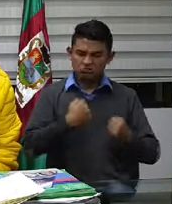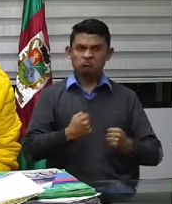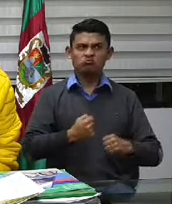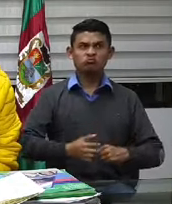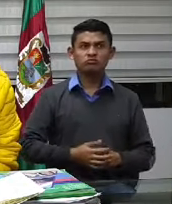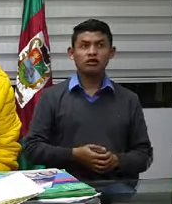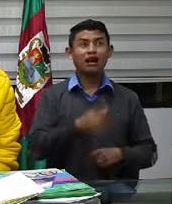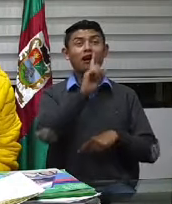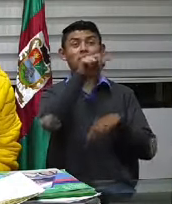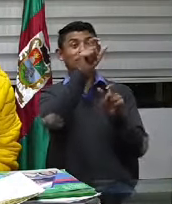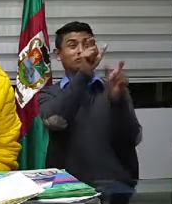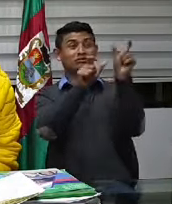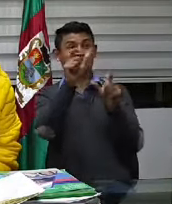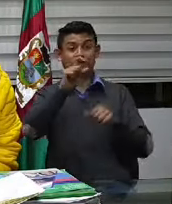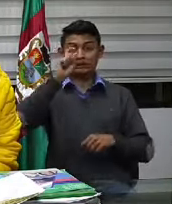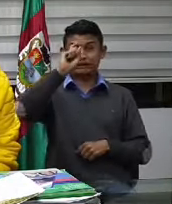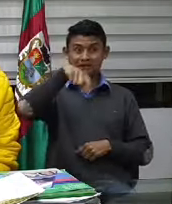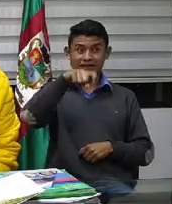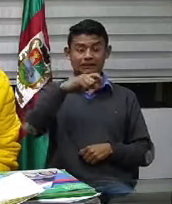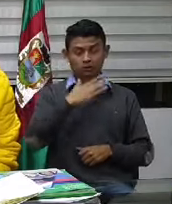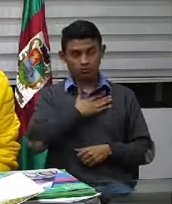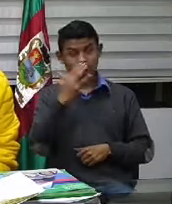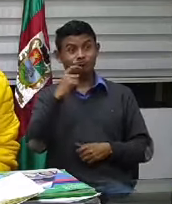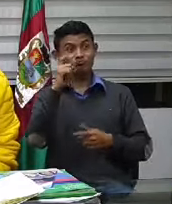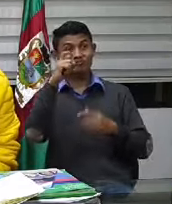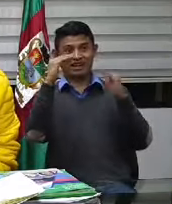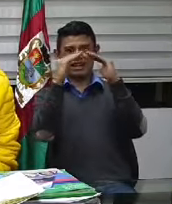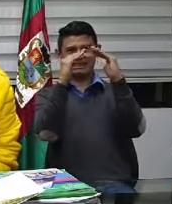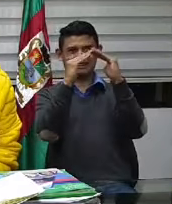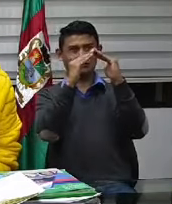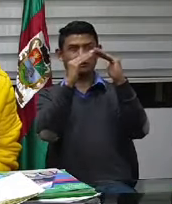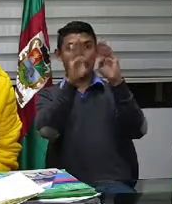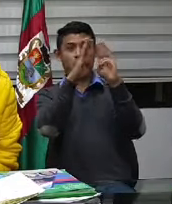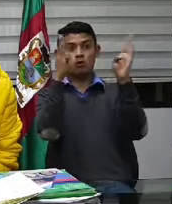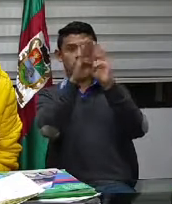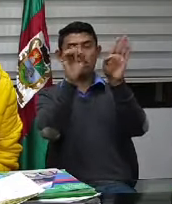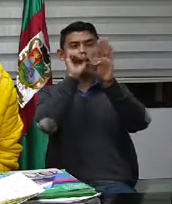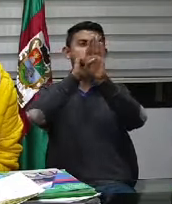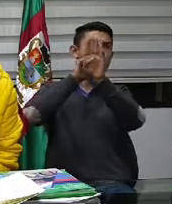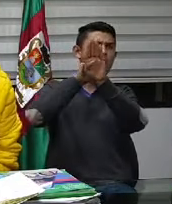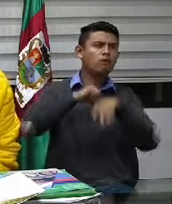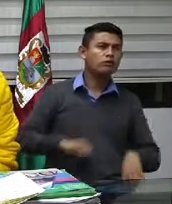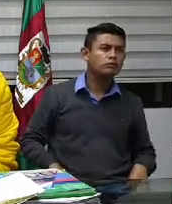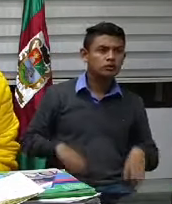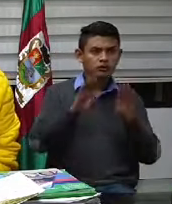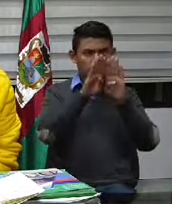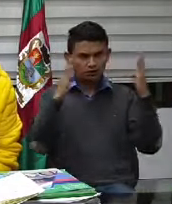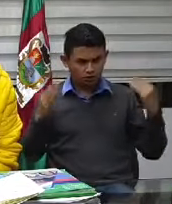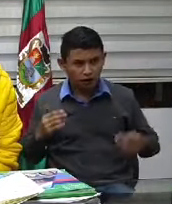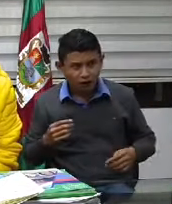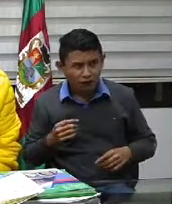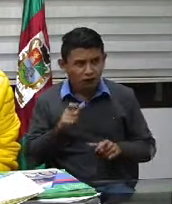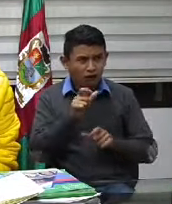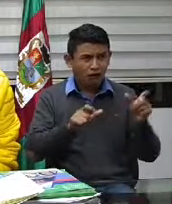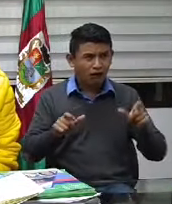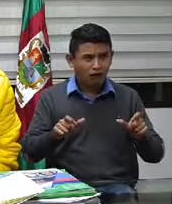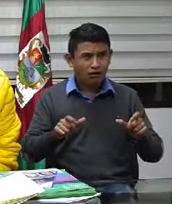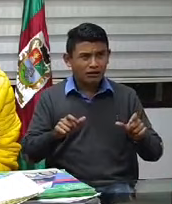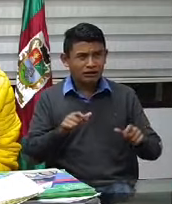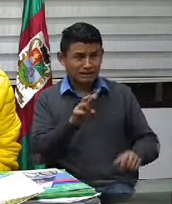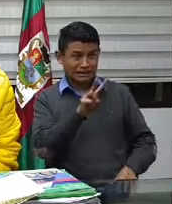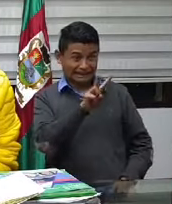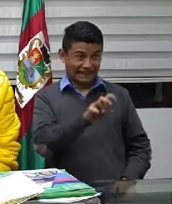verdaderamente lo necesita. Cuando uno golpea una puerta y cuando salen 10, 12 personas, entre esos 6 o 7 niños,